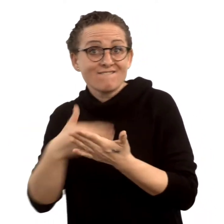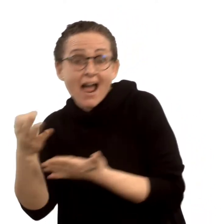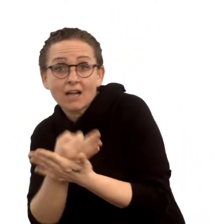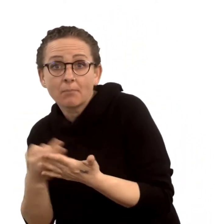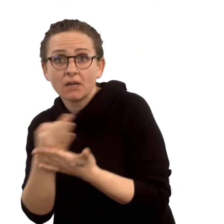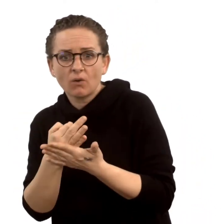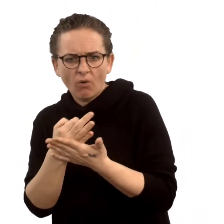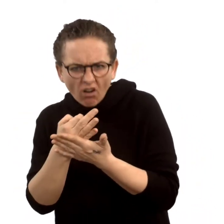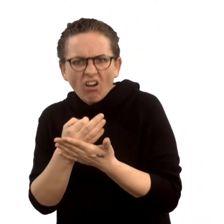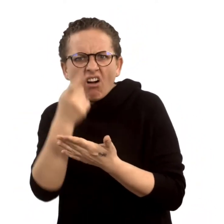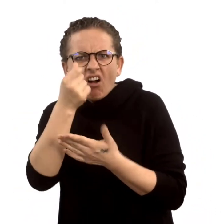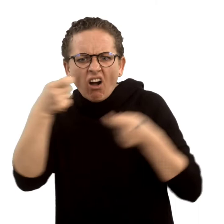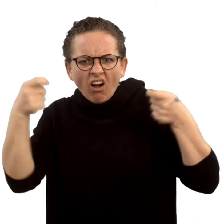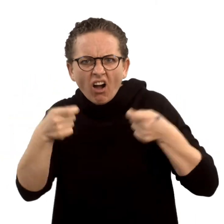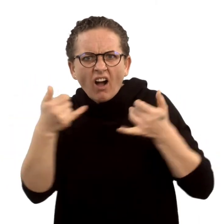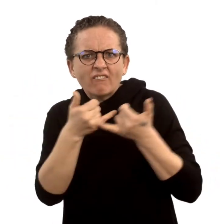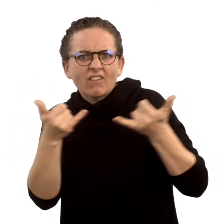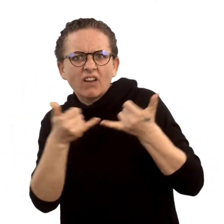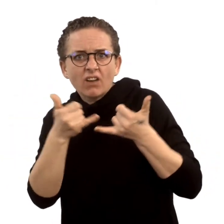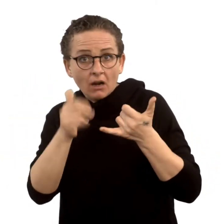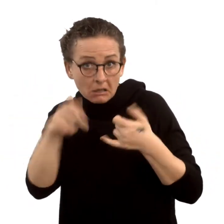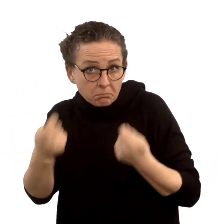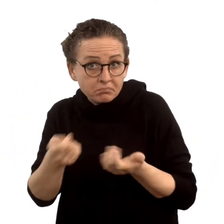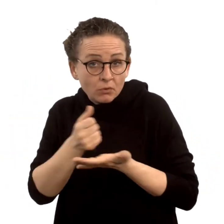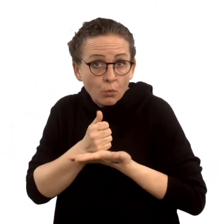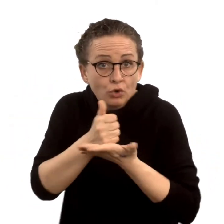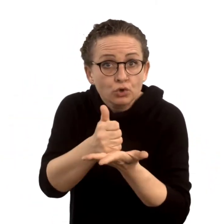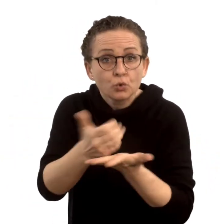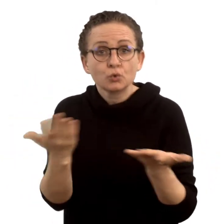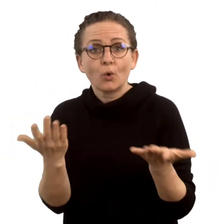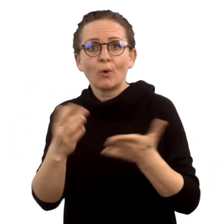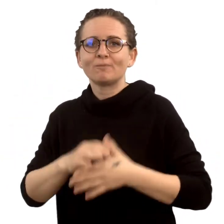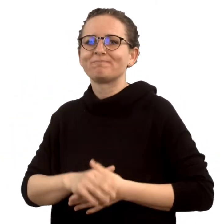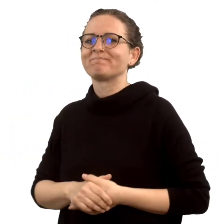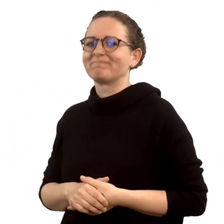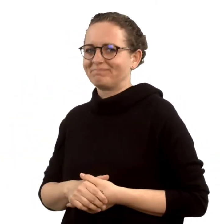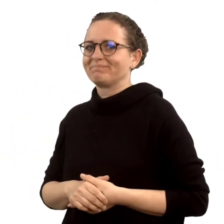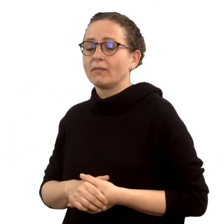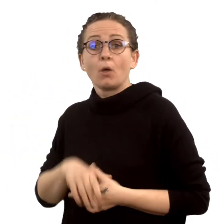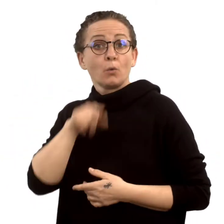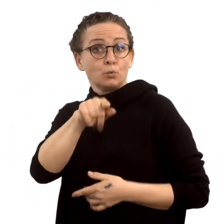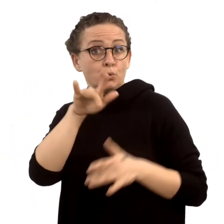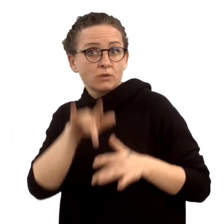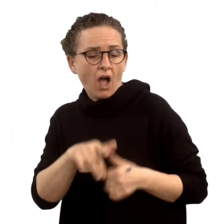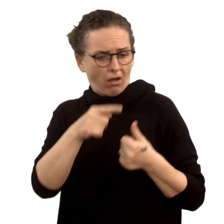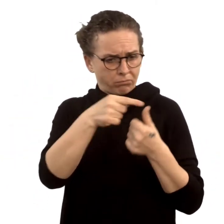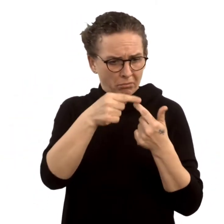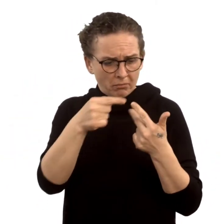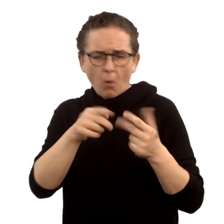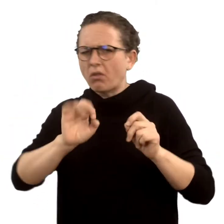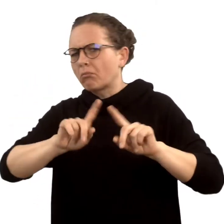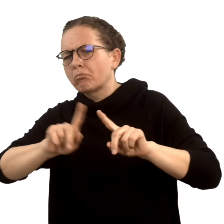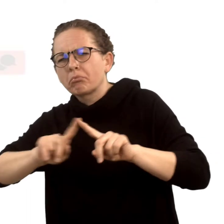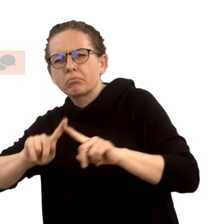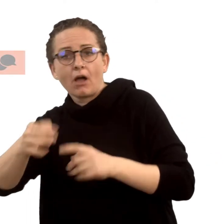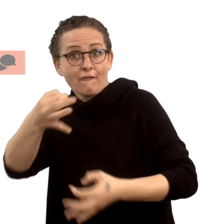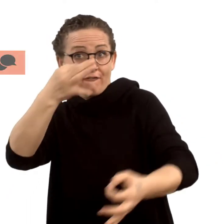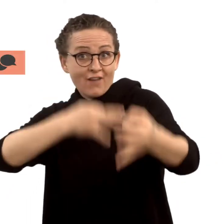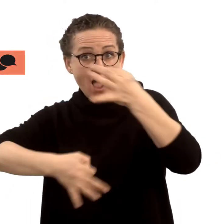Gibt es Förderungen und finanzielle Unterstützung für meine Aus- und Weiterbildung? Bei diesen und weiteren Fragen